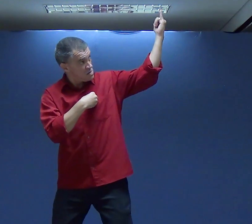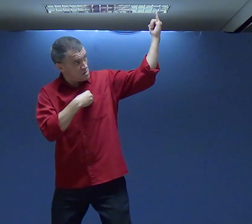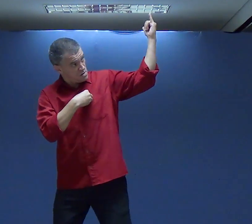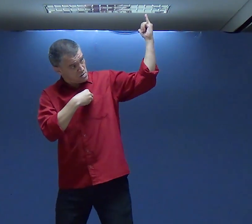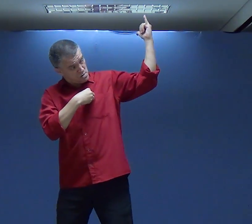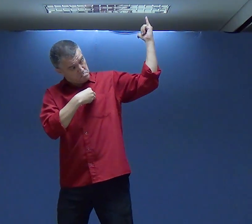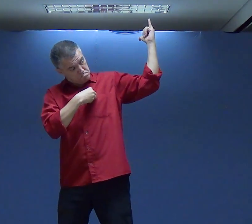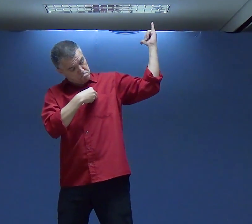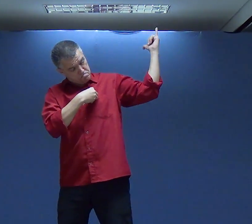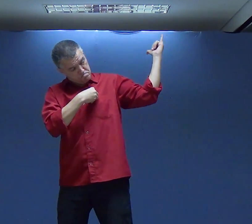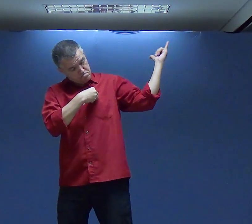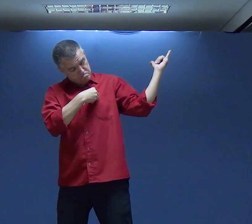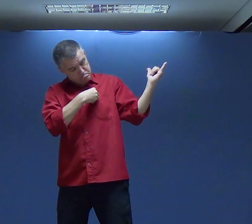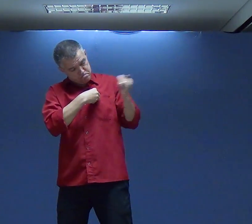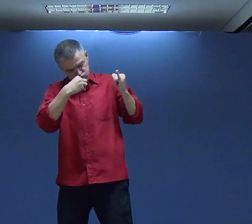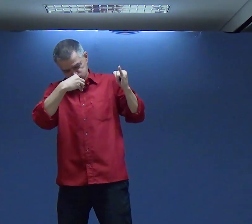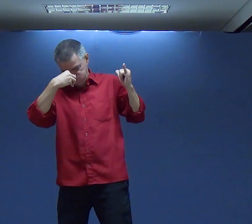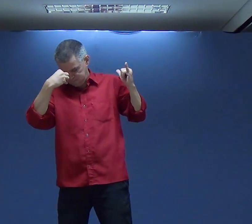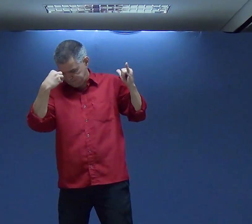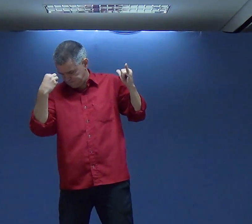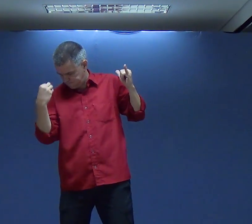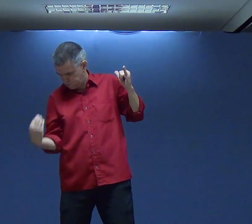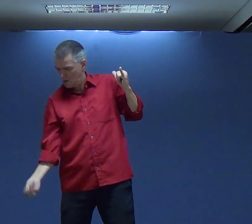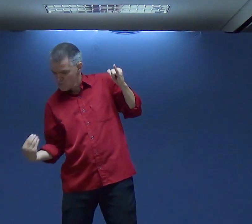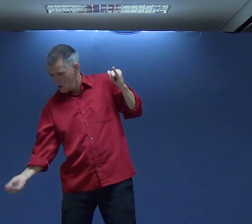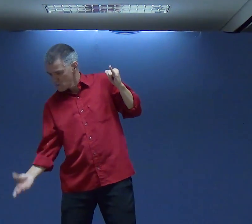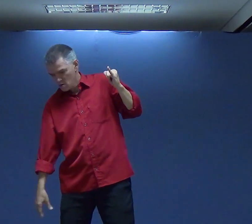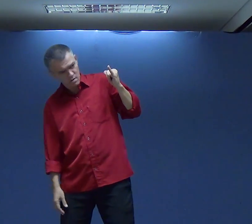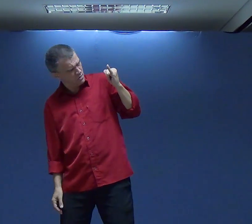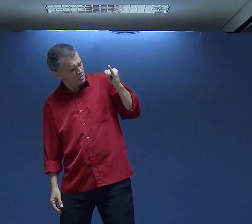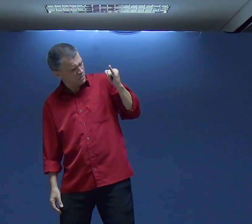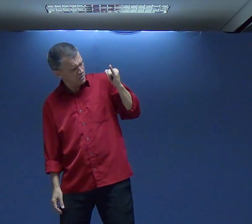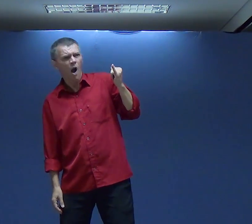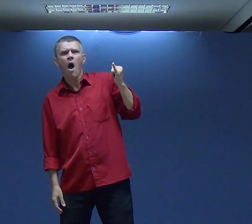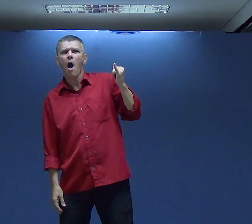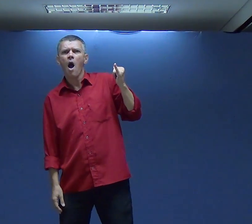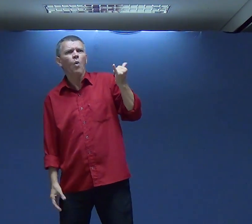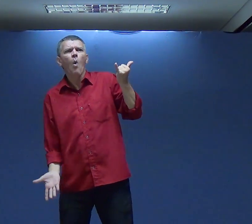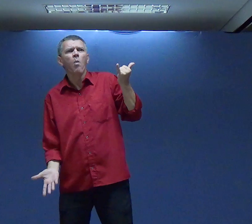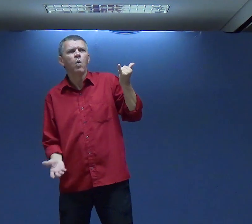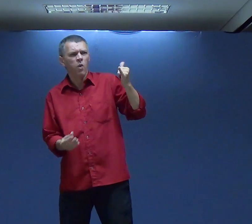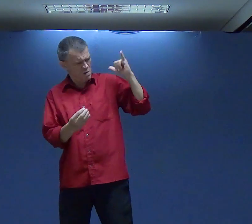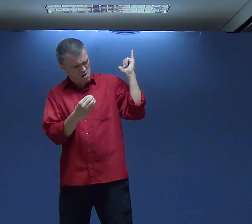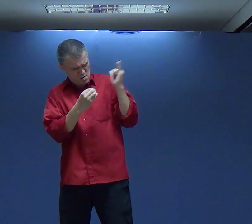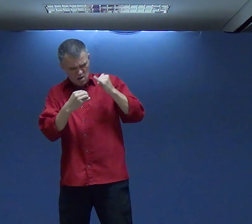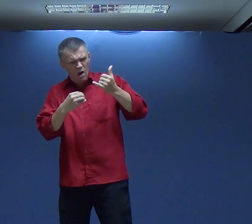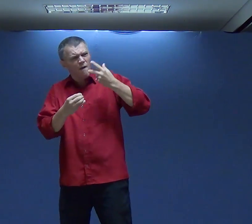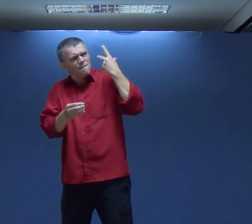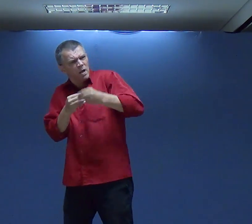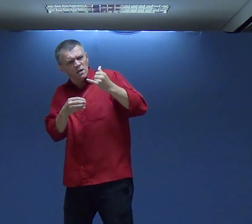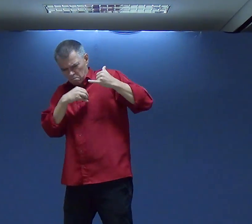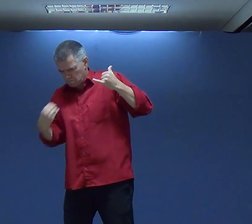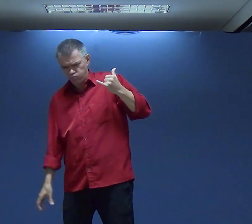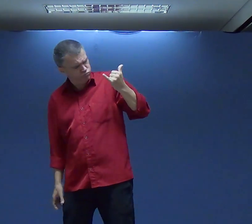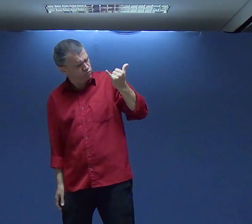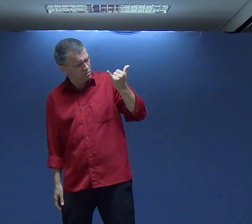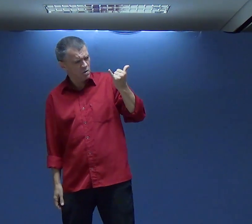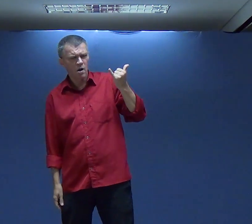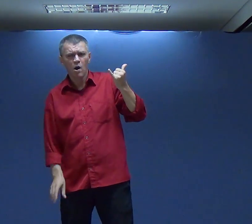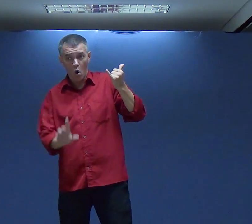tinha pecados Deus vem com o perdão E retira o pecado da minha vida O perdão O